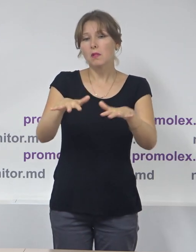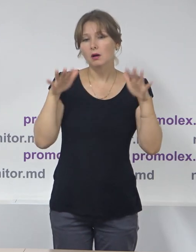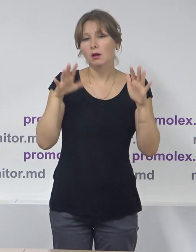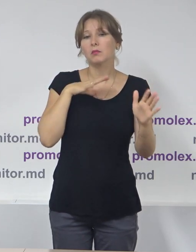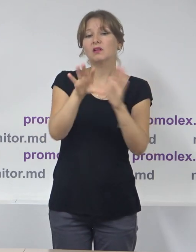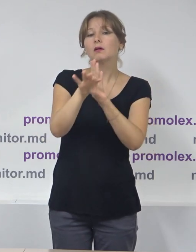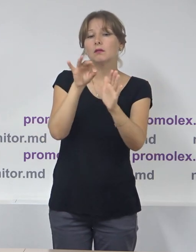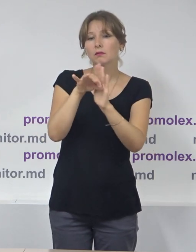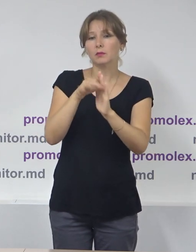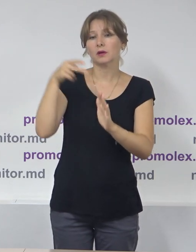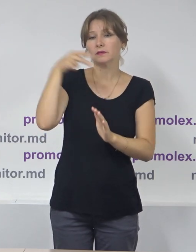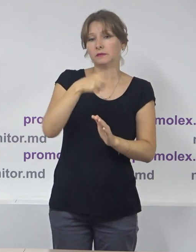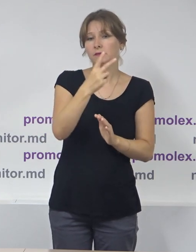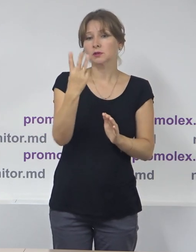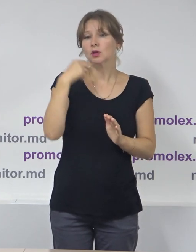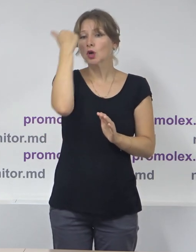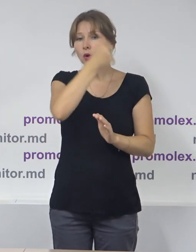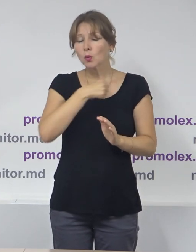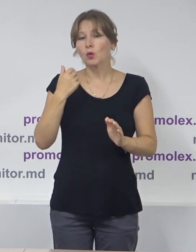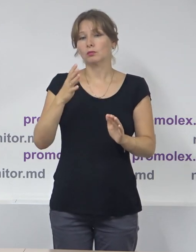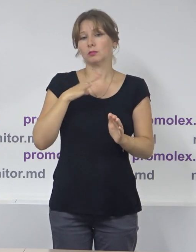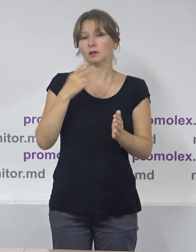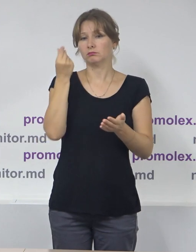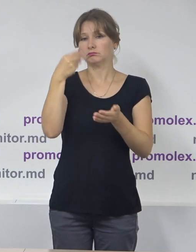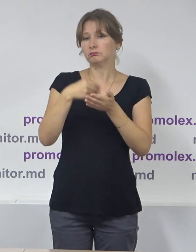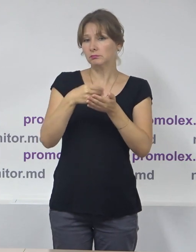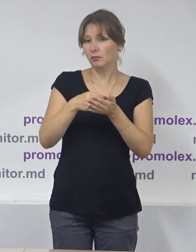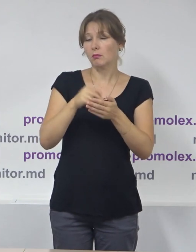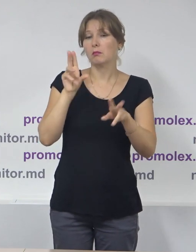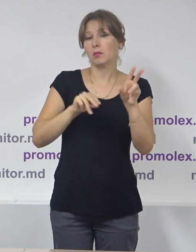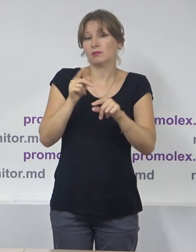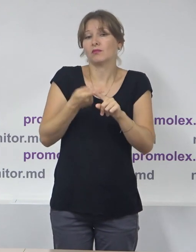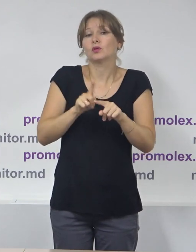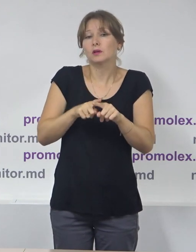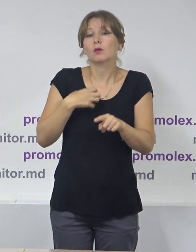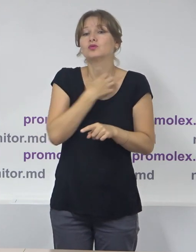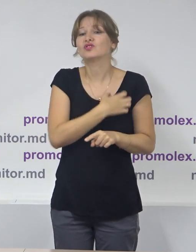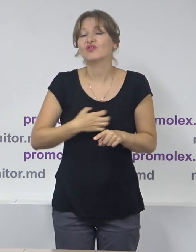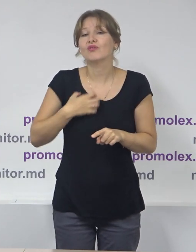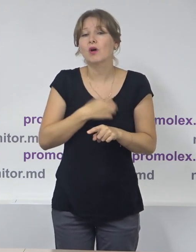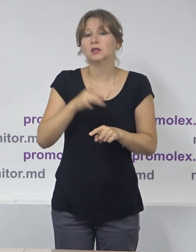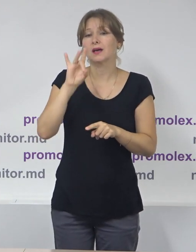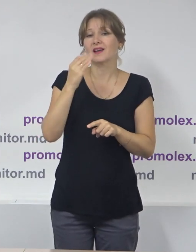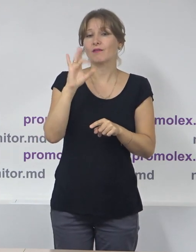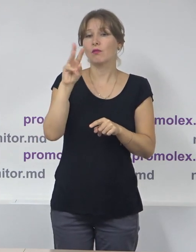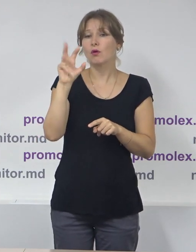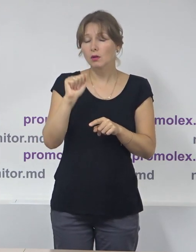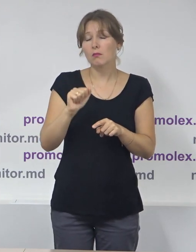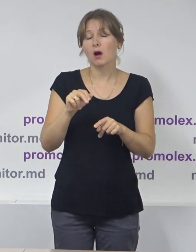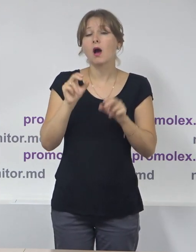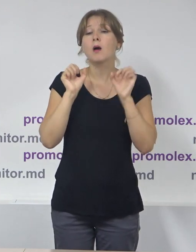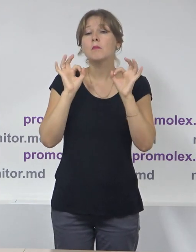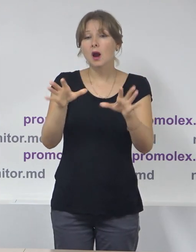locale pentru anii 2023-2030. O componentă importantă a acestei reforme este și reforma a administrației publice